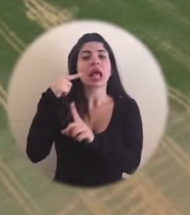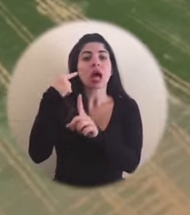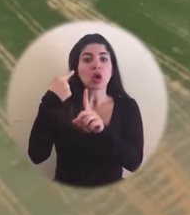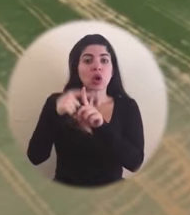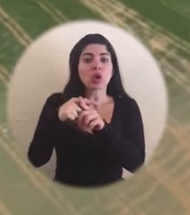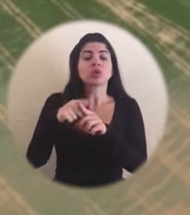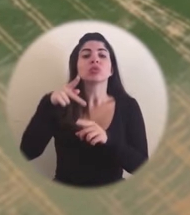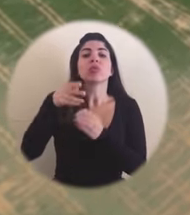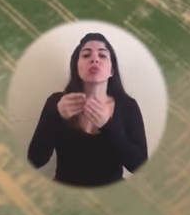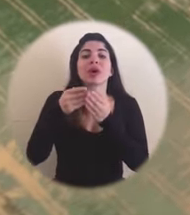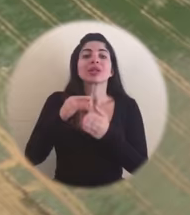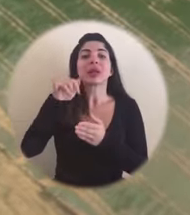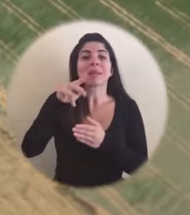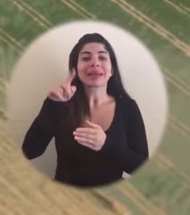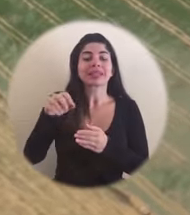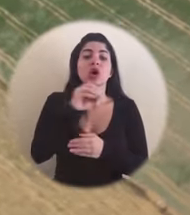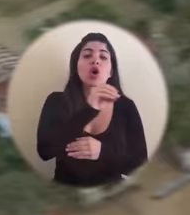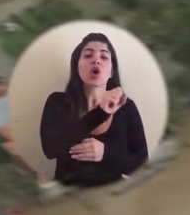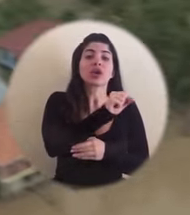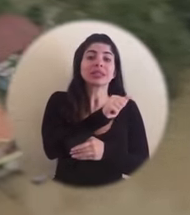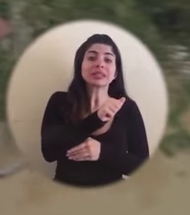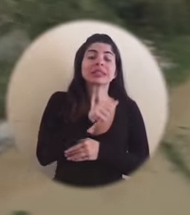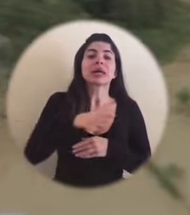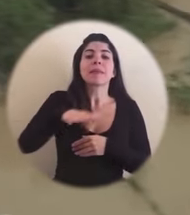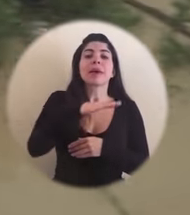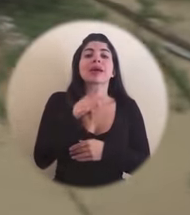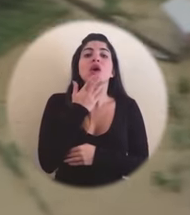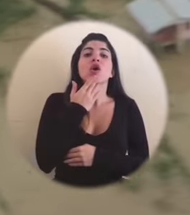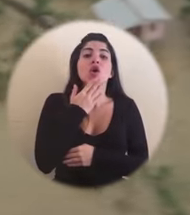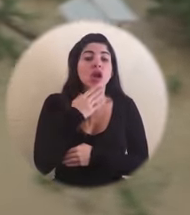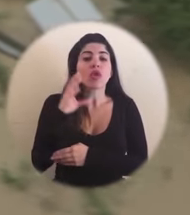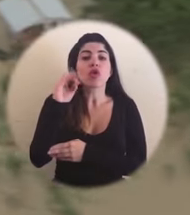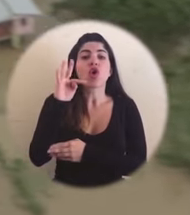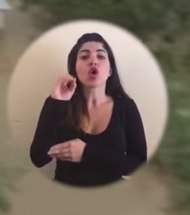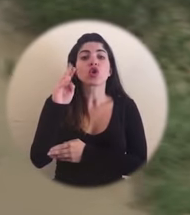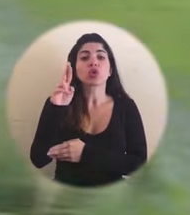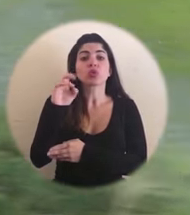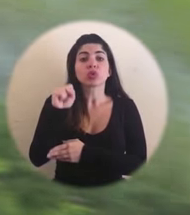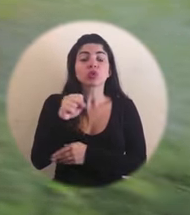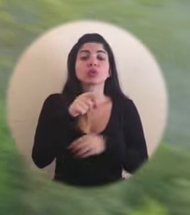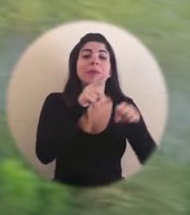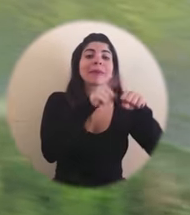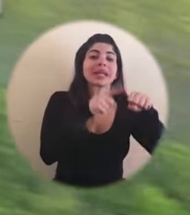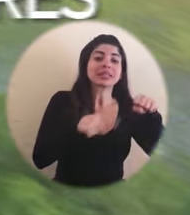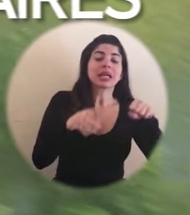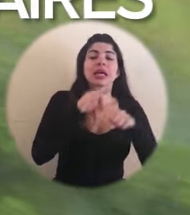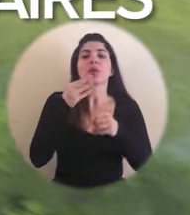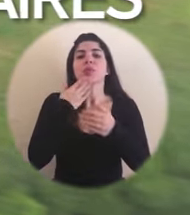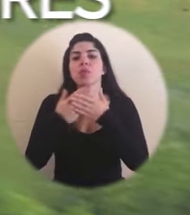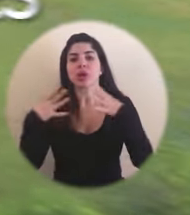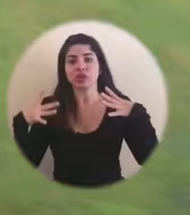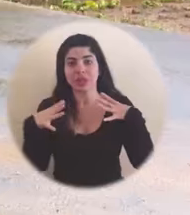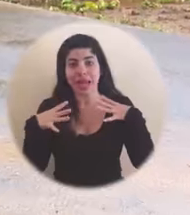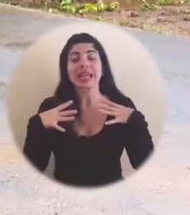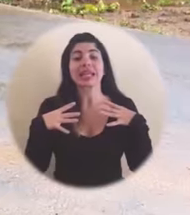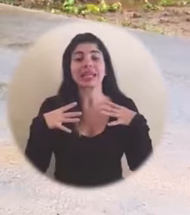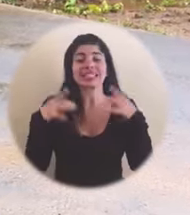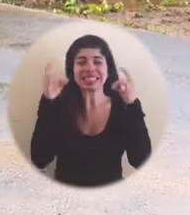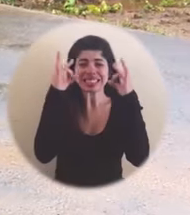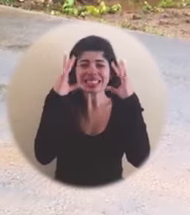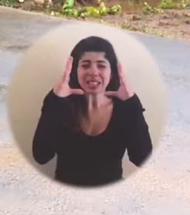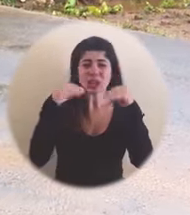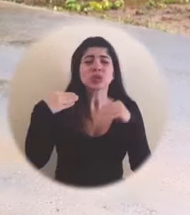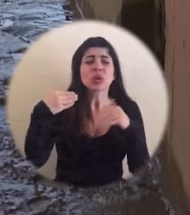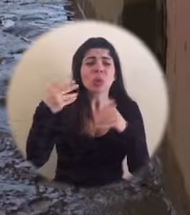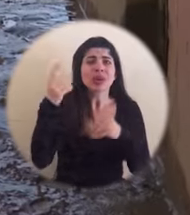La Cruz, Puerto Jiménez, Osa, Las Barras de Colorado, Cotobrus, Pérez Celedón y Buenos Aires. La